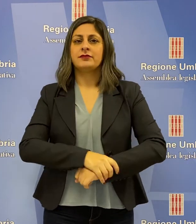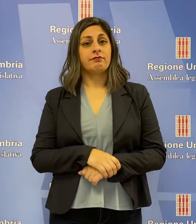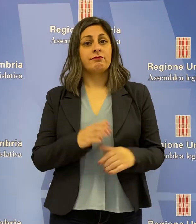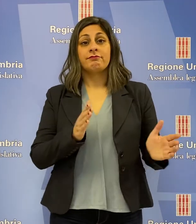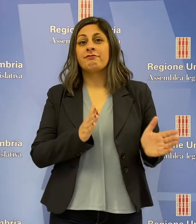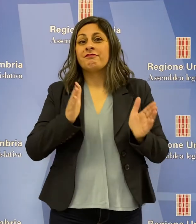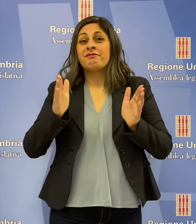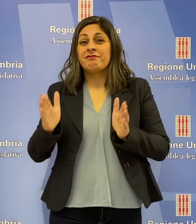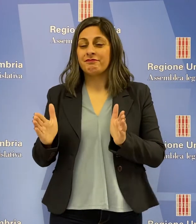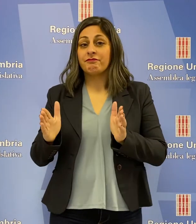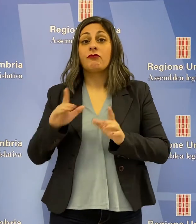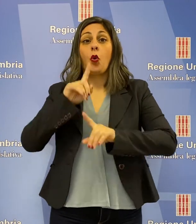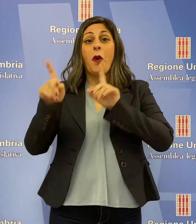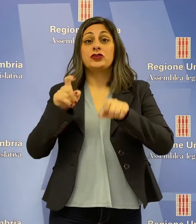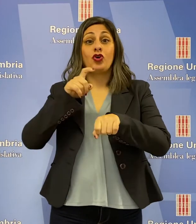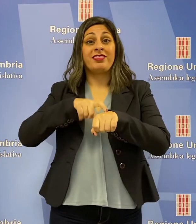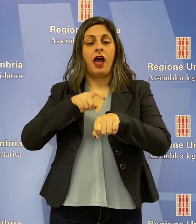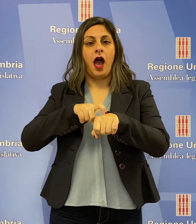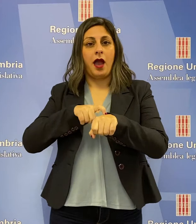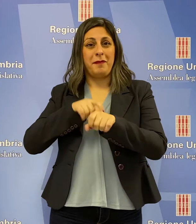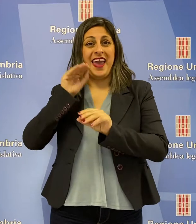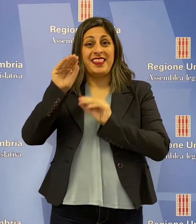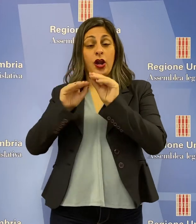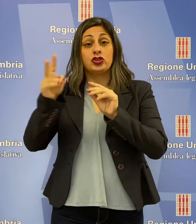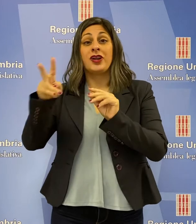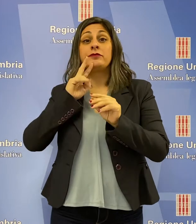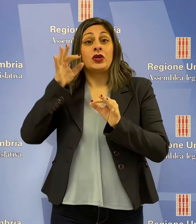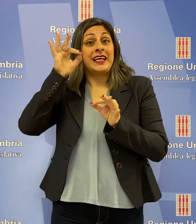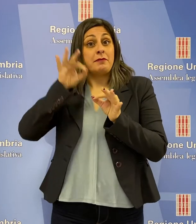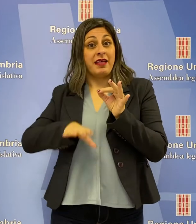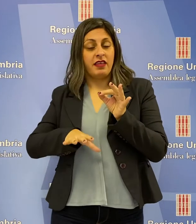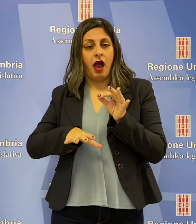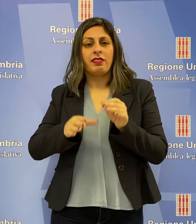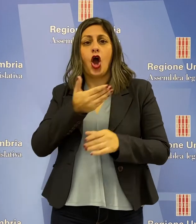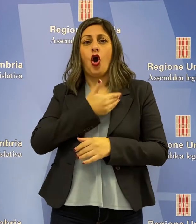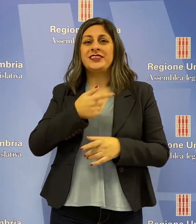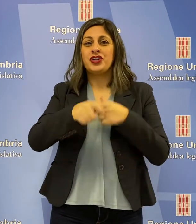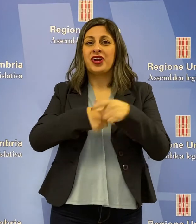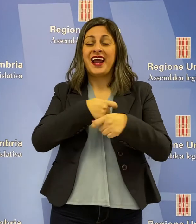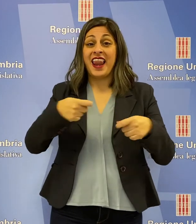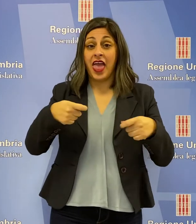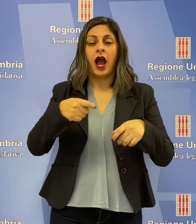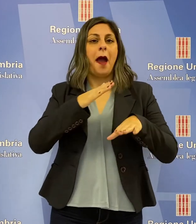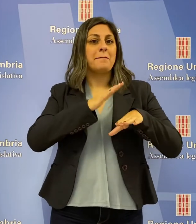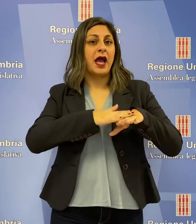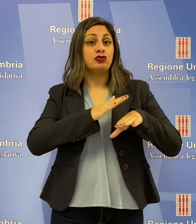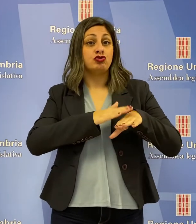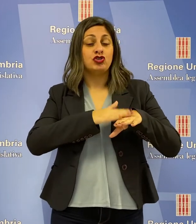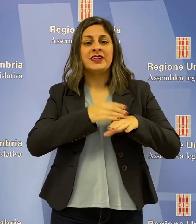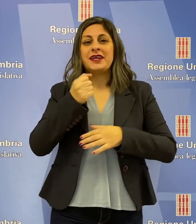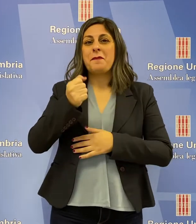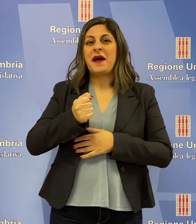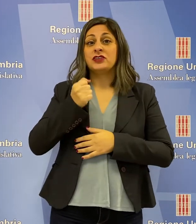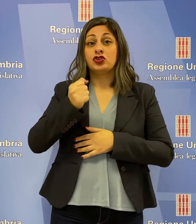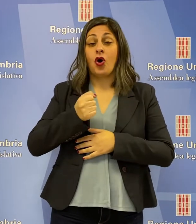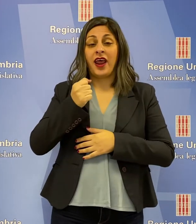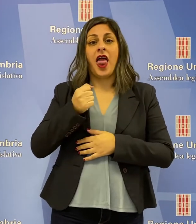Nella parte dedicata al question time, interrogazioni e risposta immediata, i consiglieri della Lega Valerio Mancini, Stefano